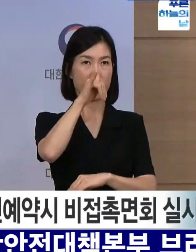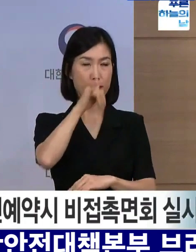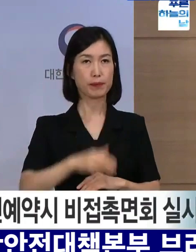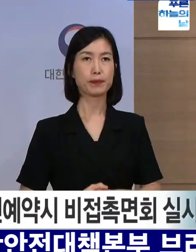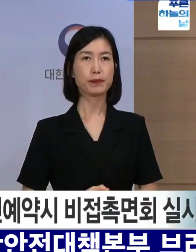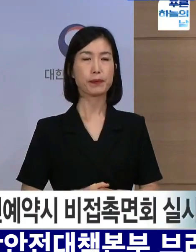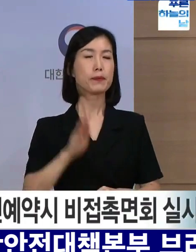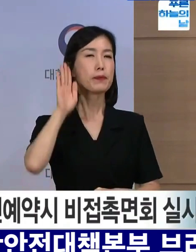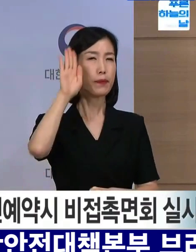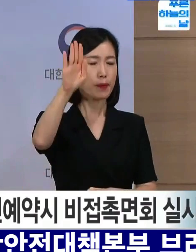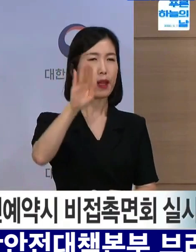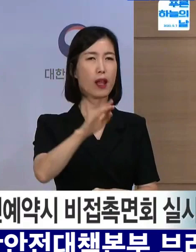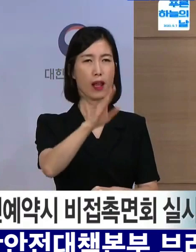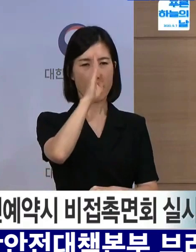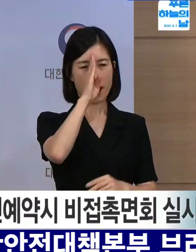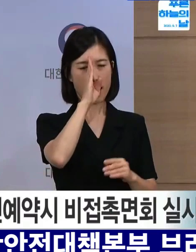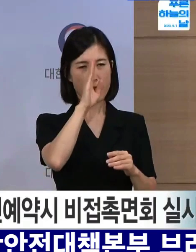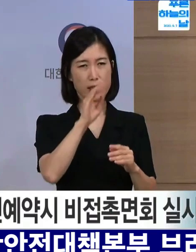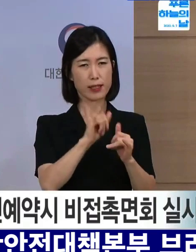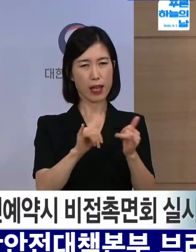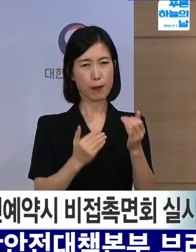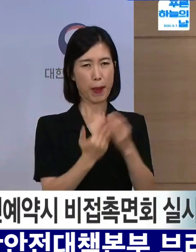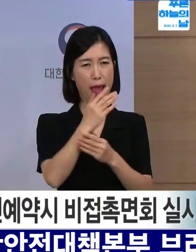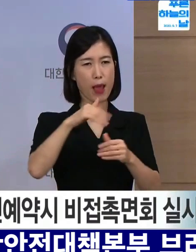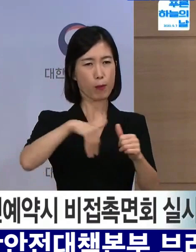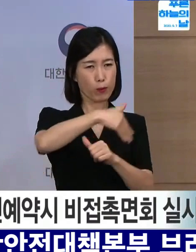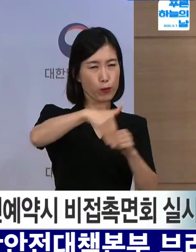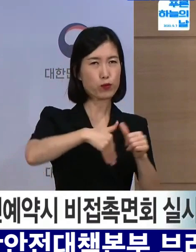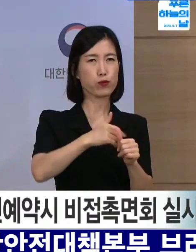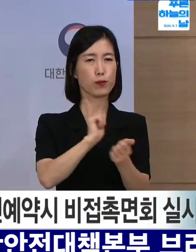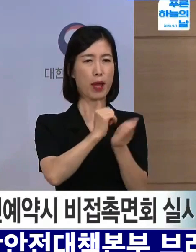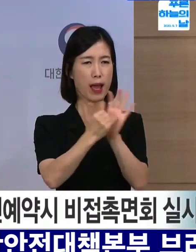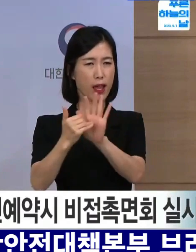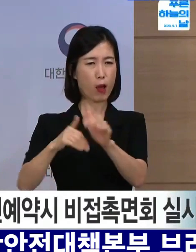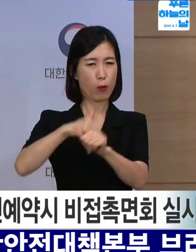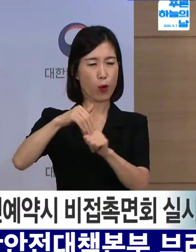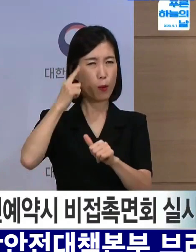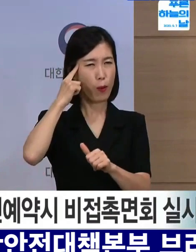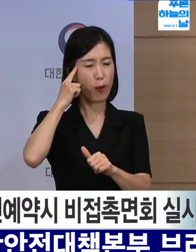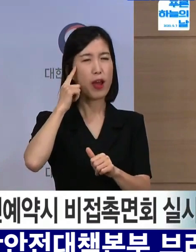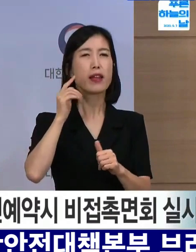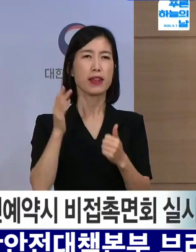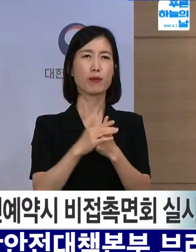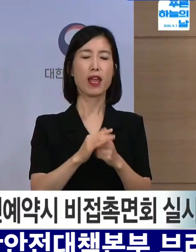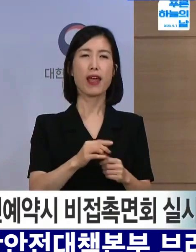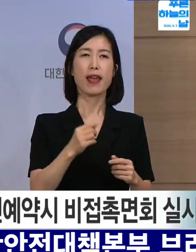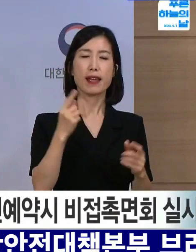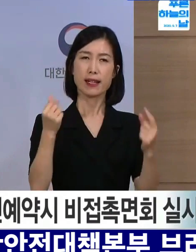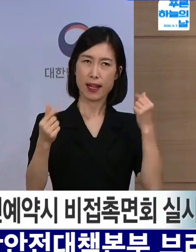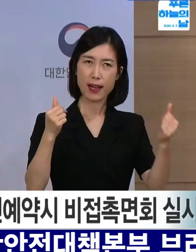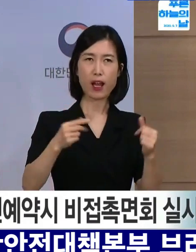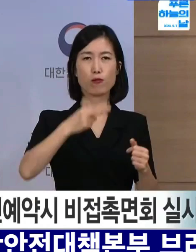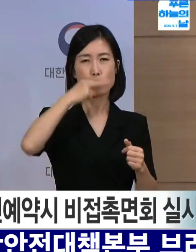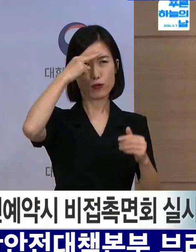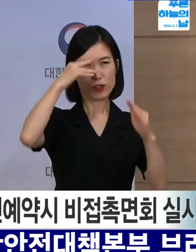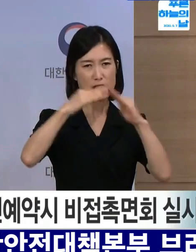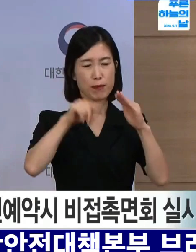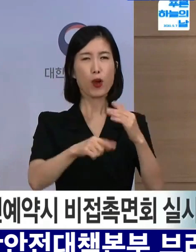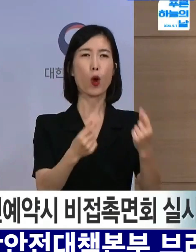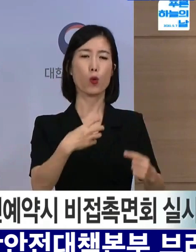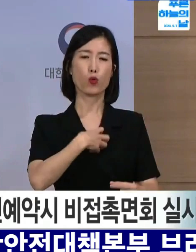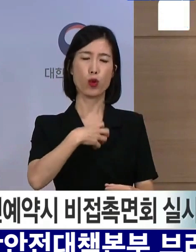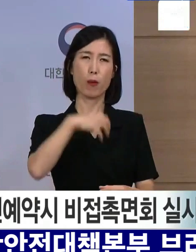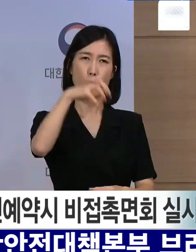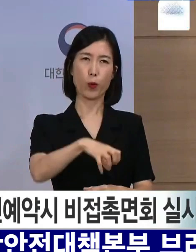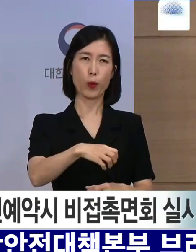향후의 환자 발생 양상과 방역 상황을 감안하며 클럽, 유흥주점 등의 위험한 시설의